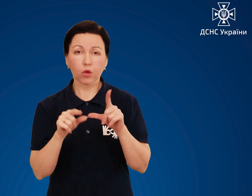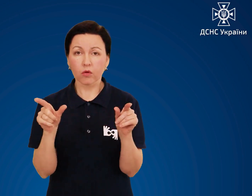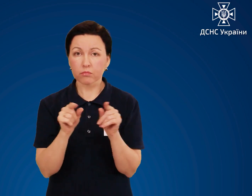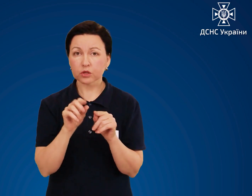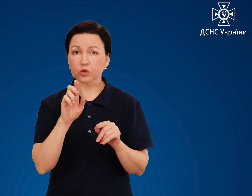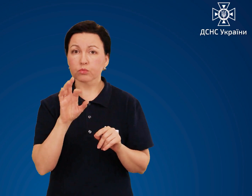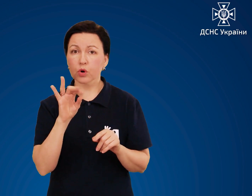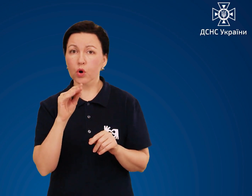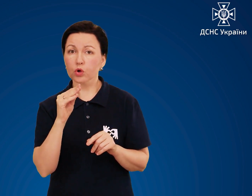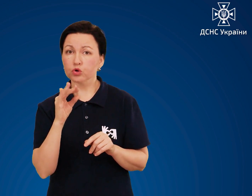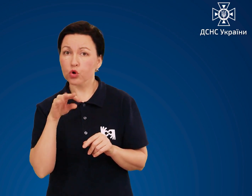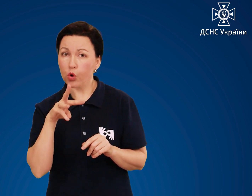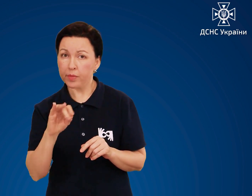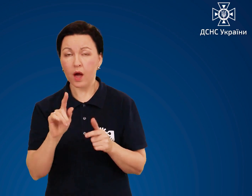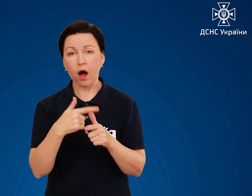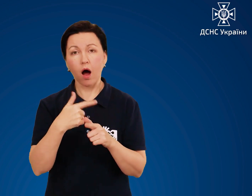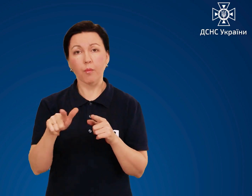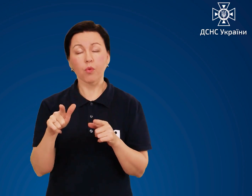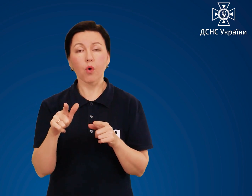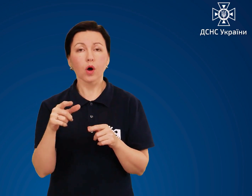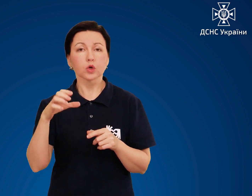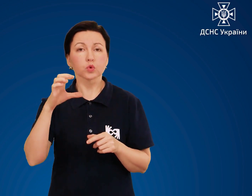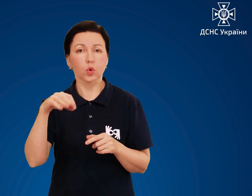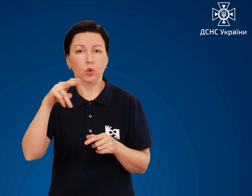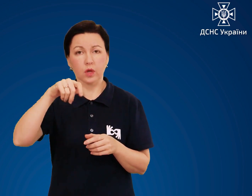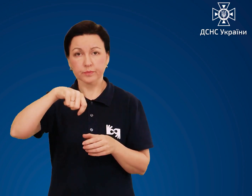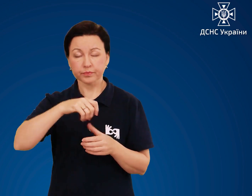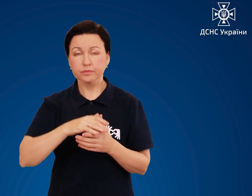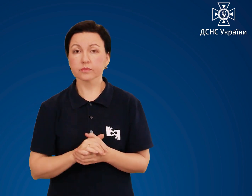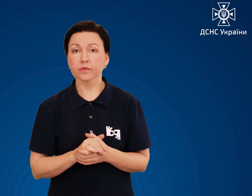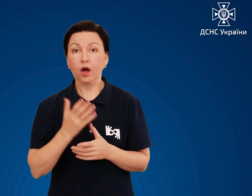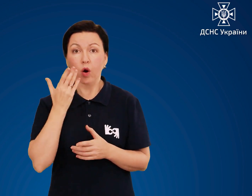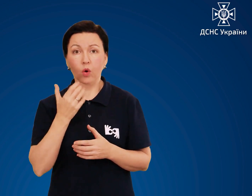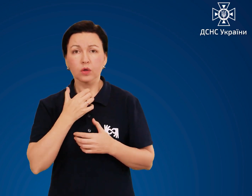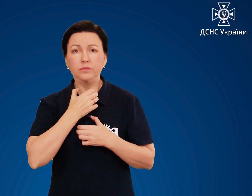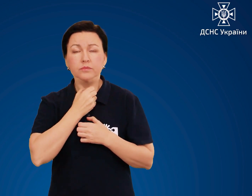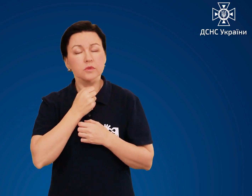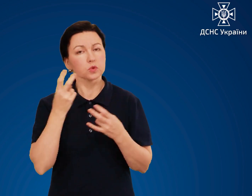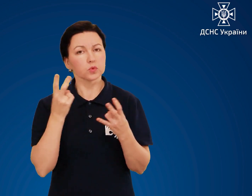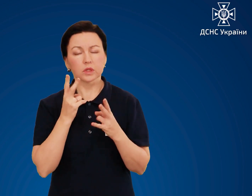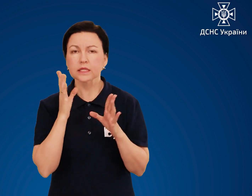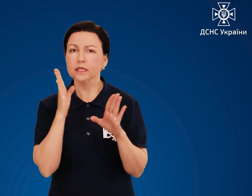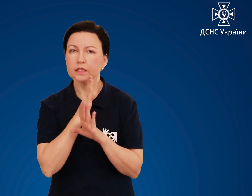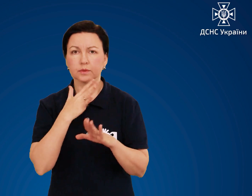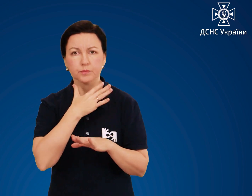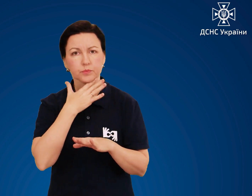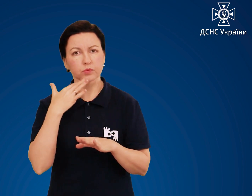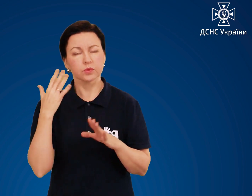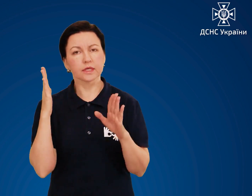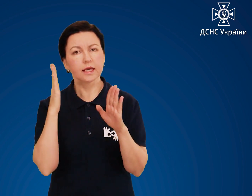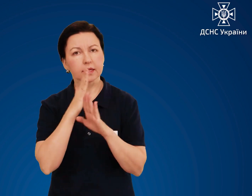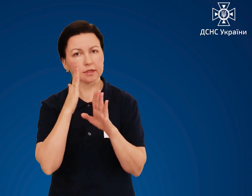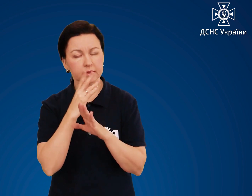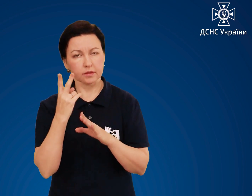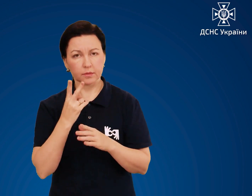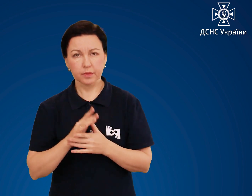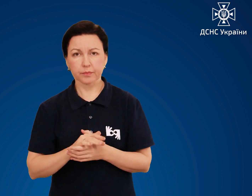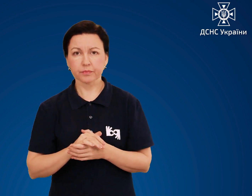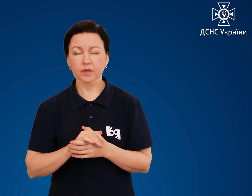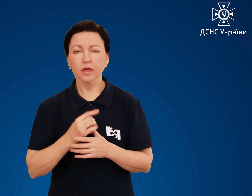боржомі або харчовою содою. При задусі необхідний кисень При